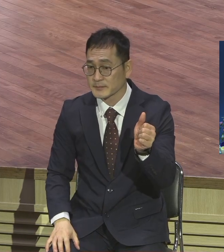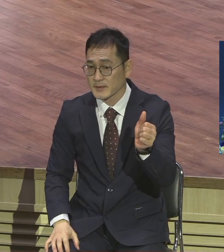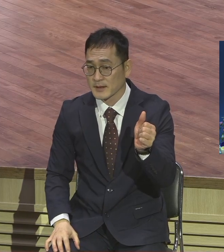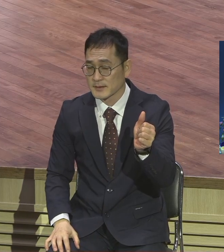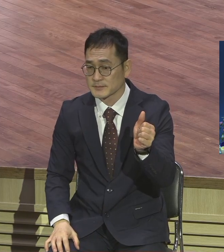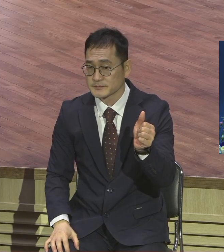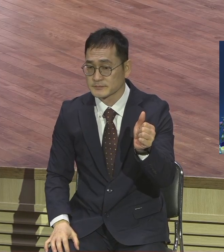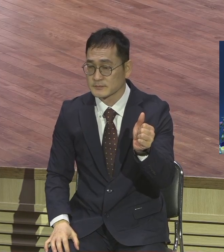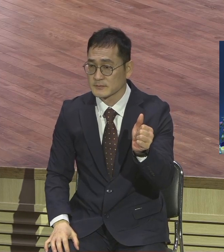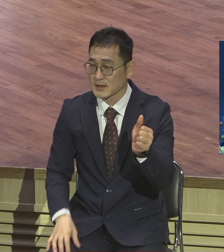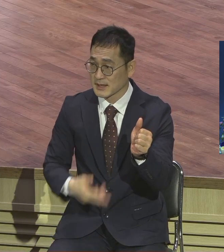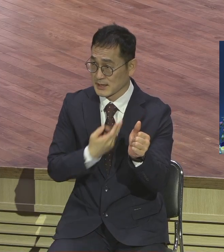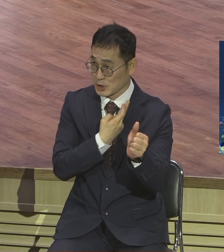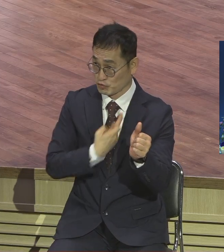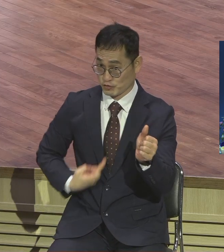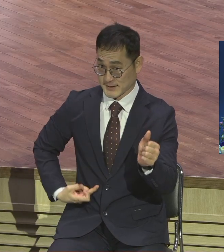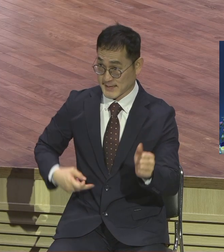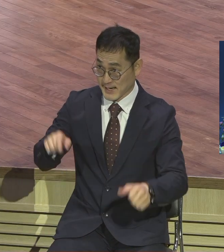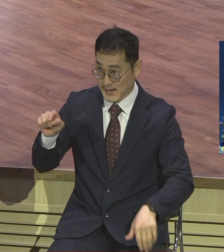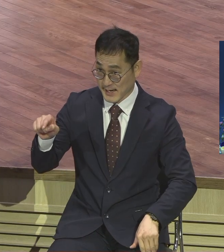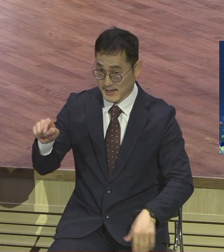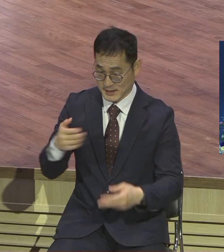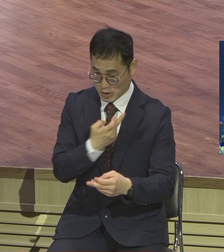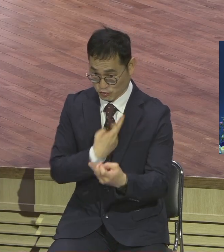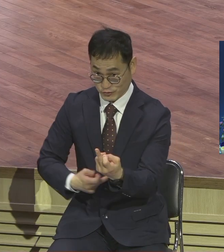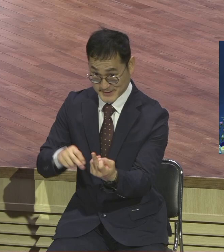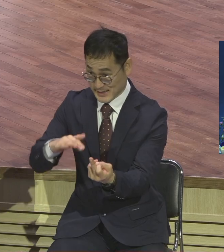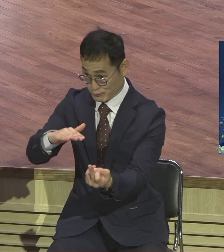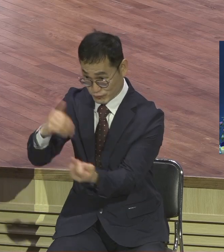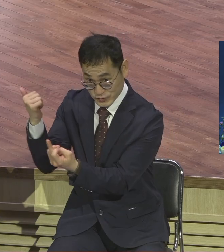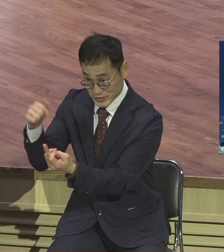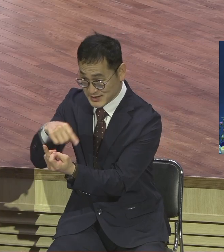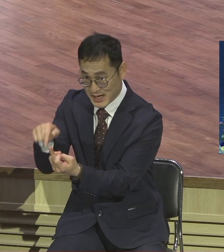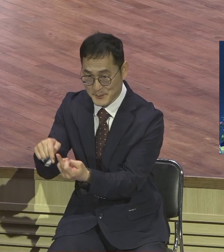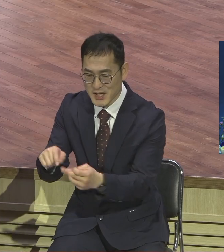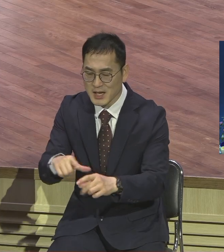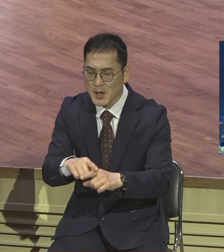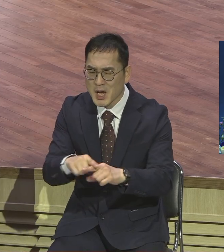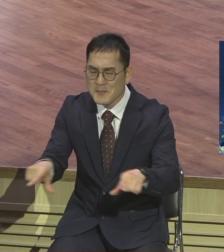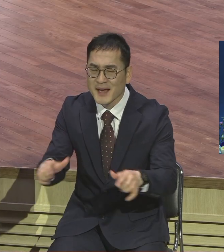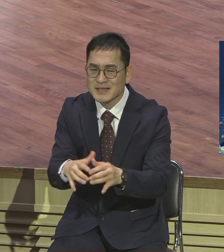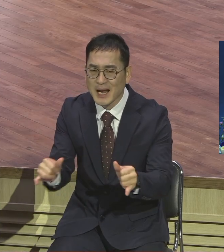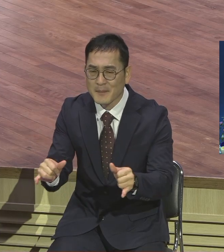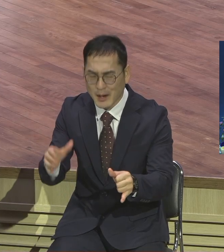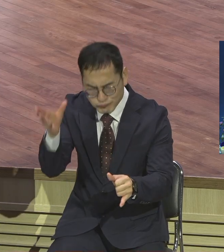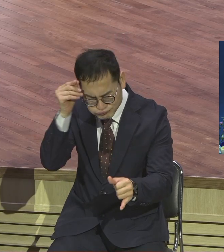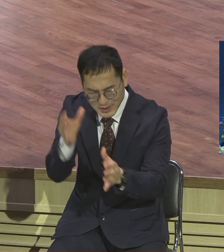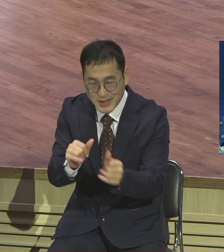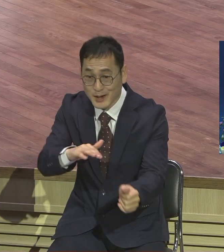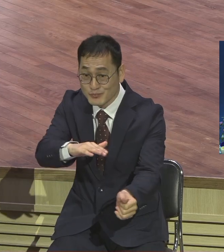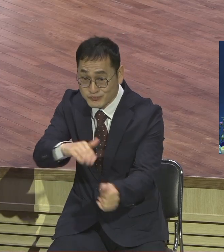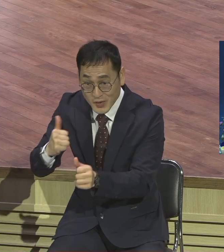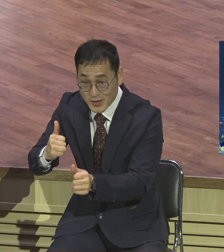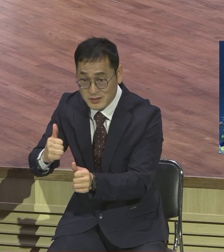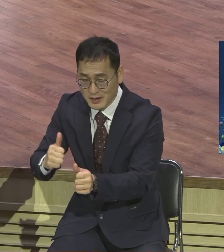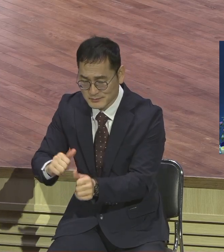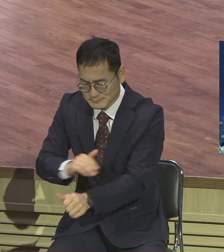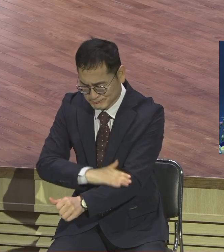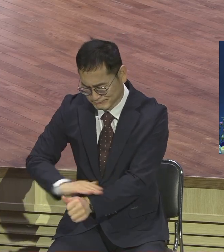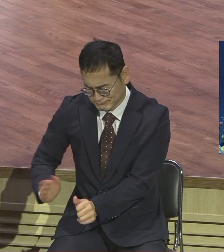부르심을 가르켜서 평범한 사람을 불러서 비룸한 사람으로 사용했다고 했어요 평범한 사람이에요